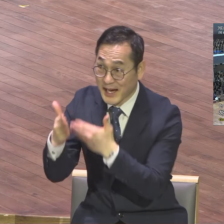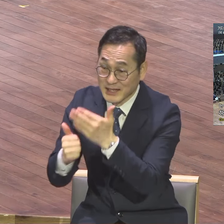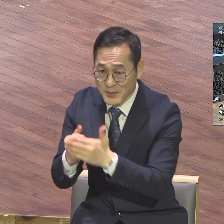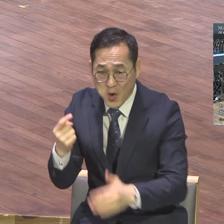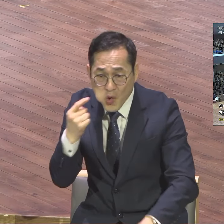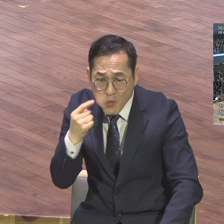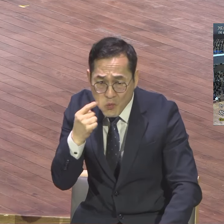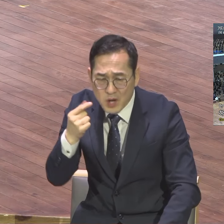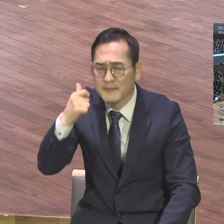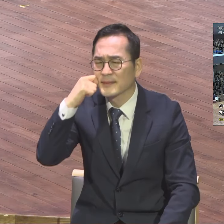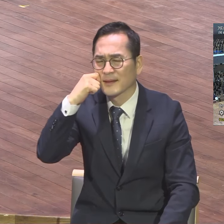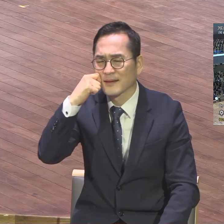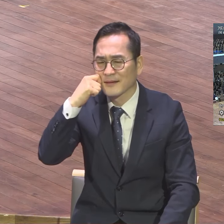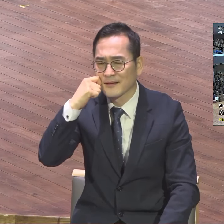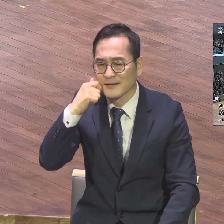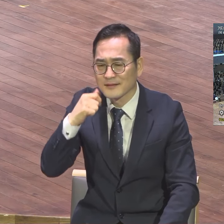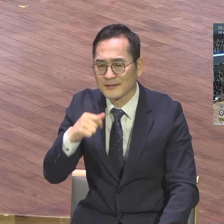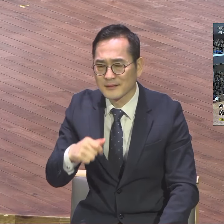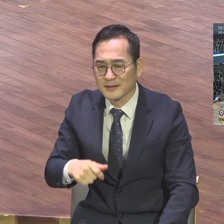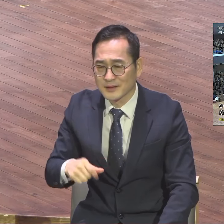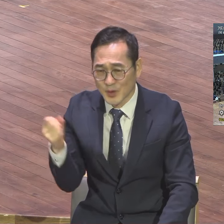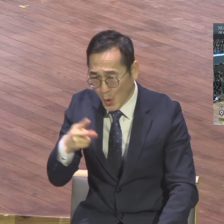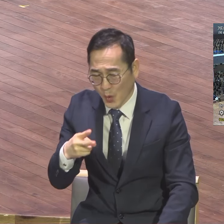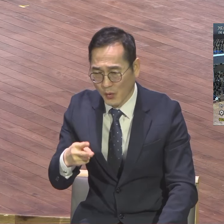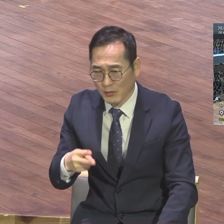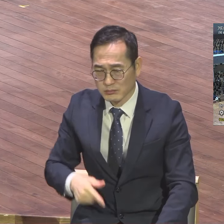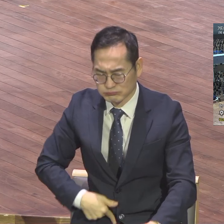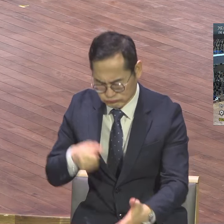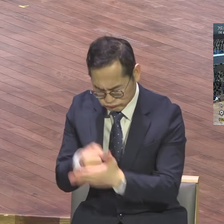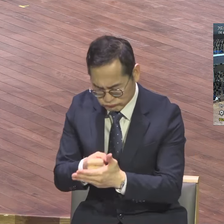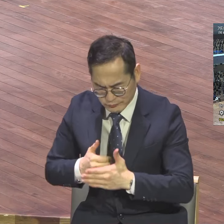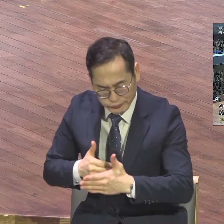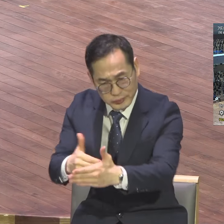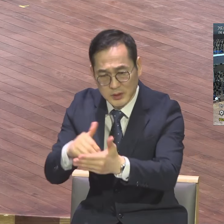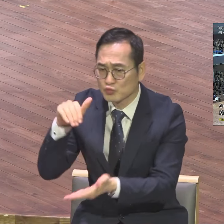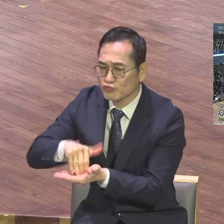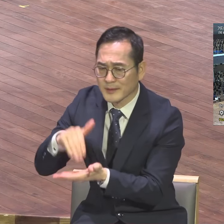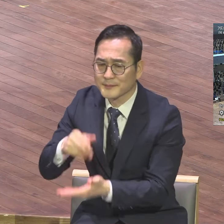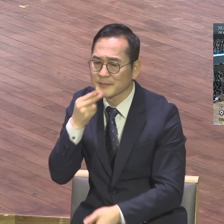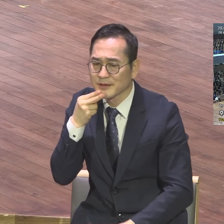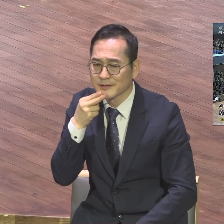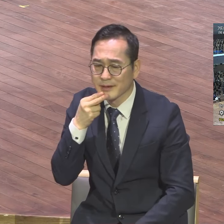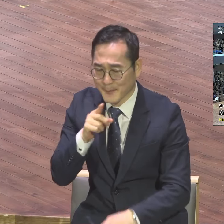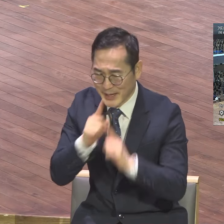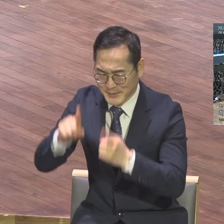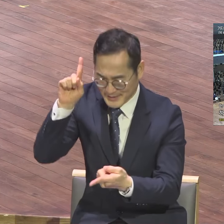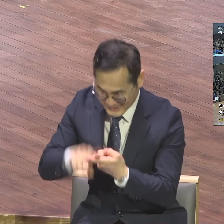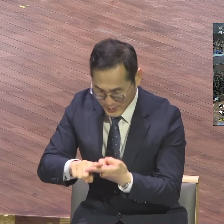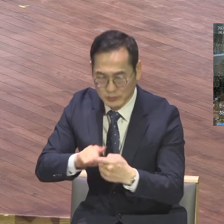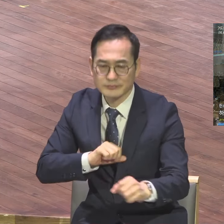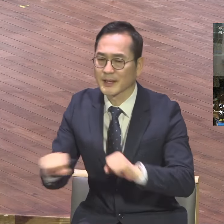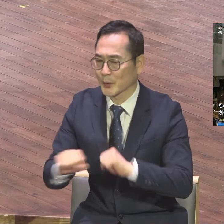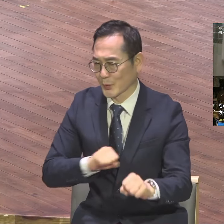인생이 아니시니 후회가 없으시오다. 어찌 그 말씀하신 말을 행하지 않아야 하시며 하신 말씀을